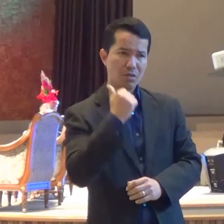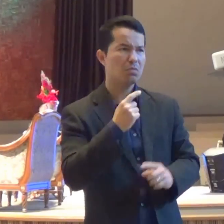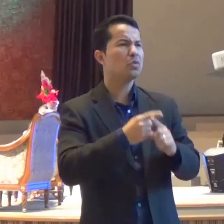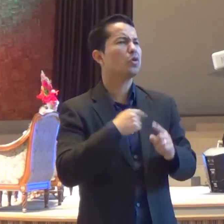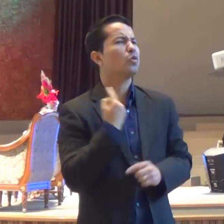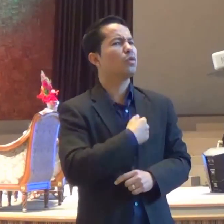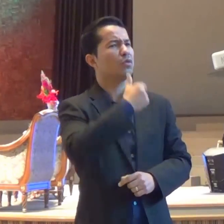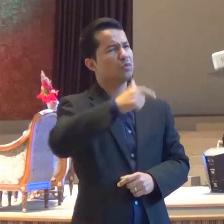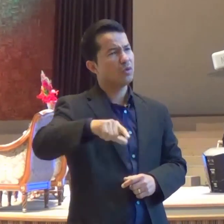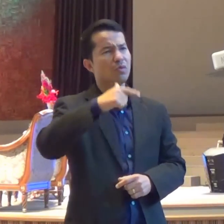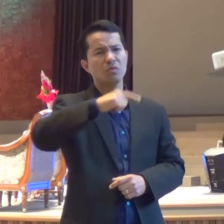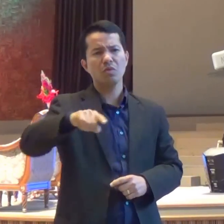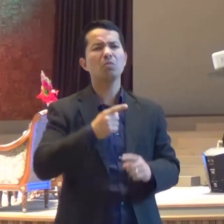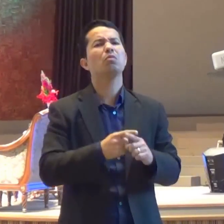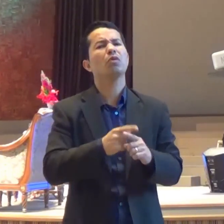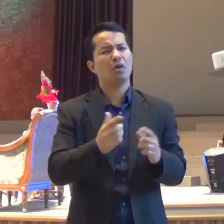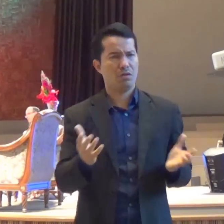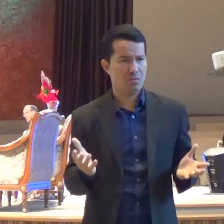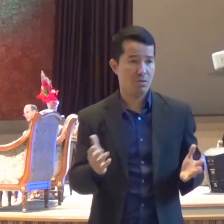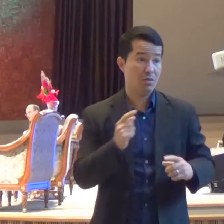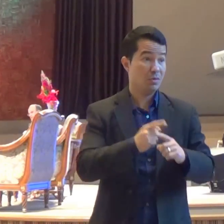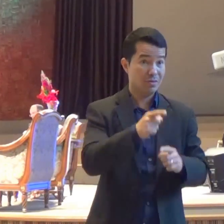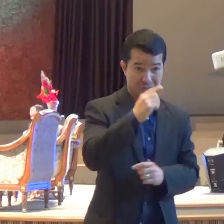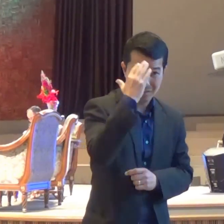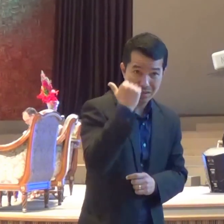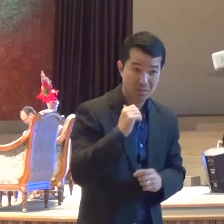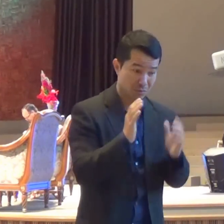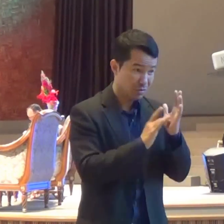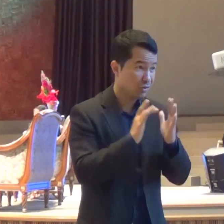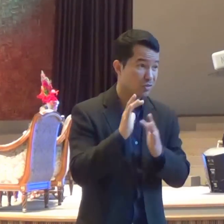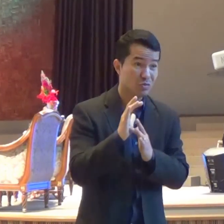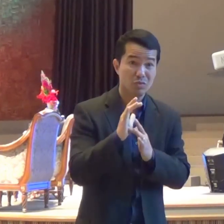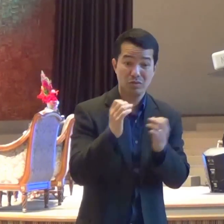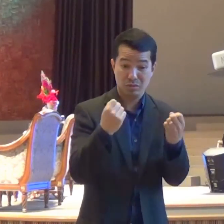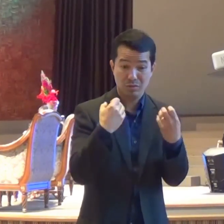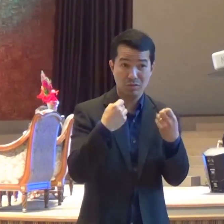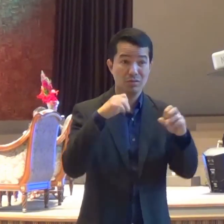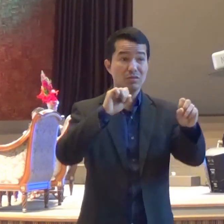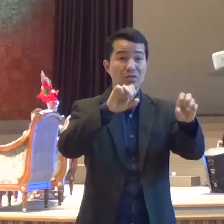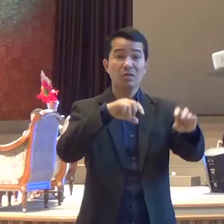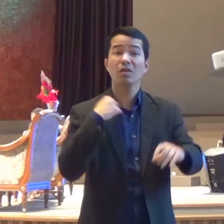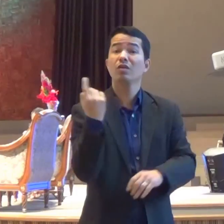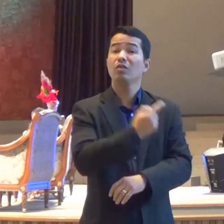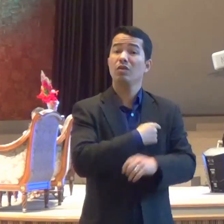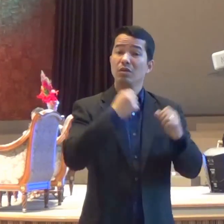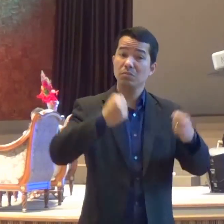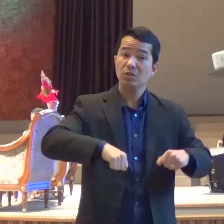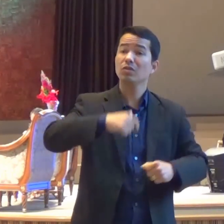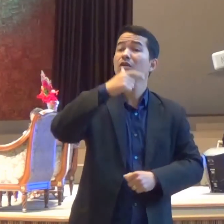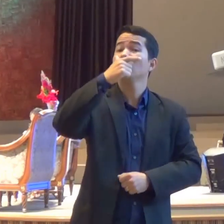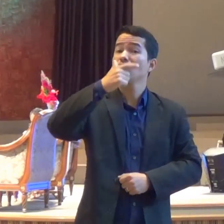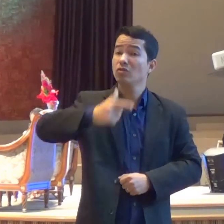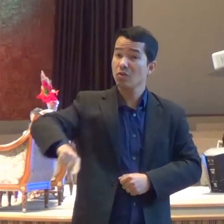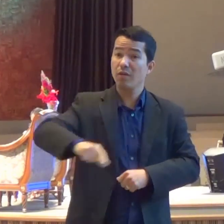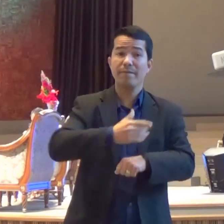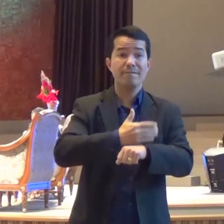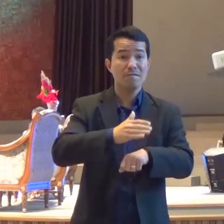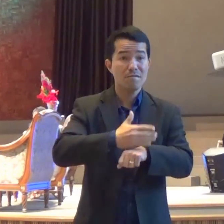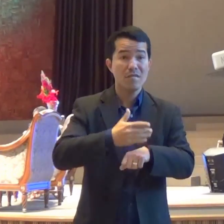cerimônia porque Jesus ensinou que nós deveríamos praticá-la até a